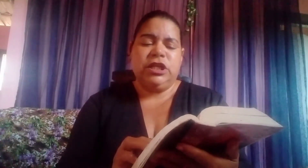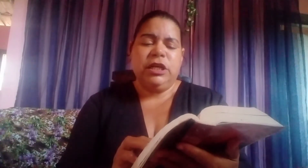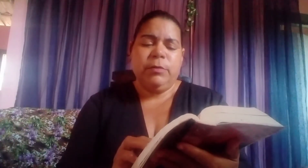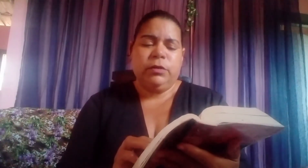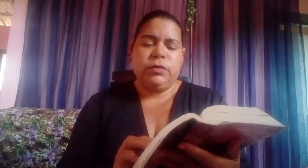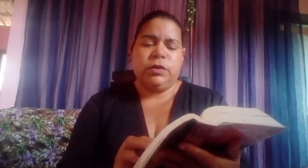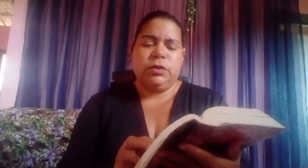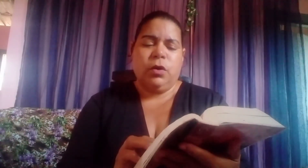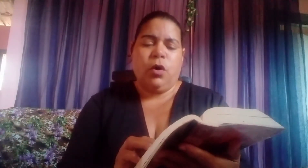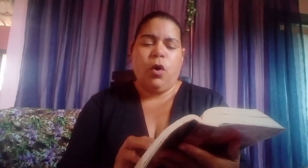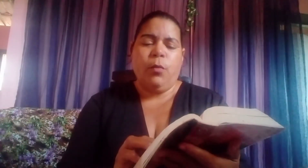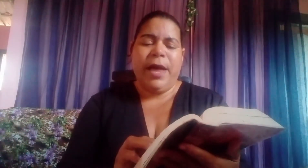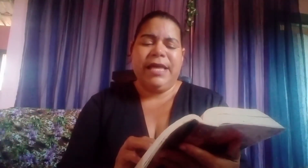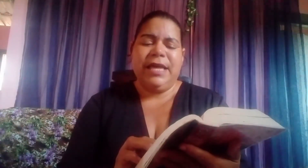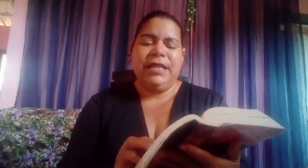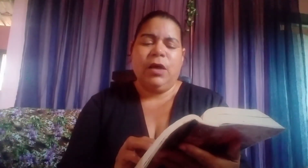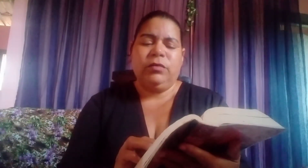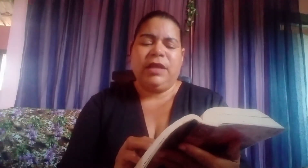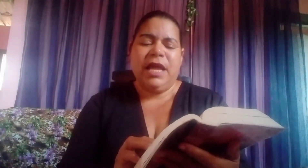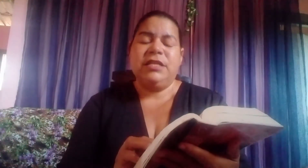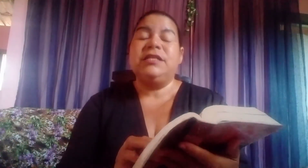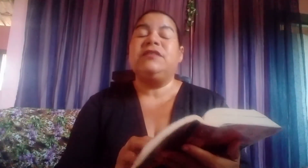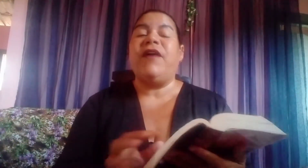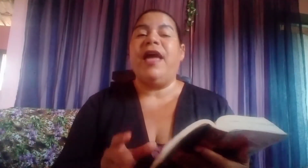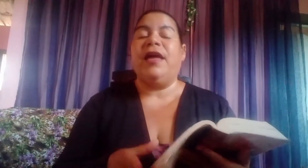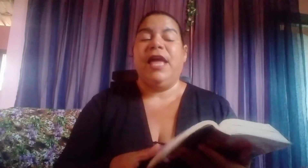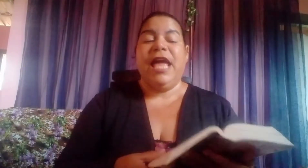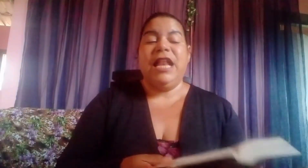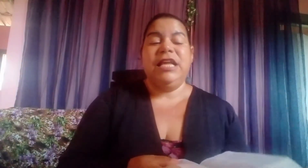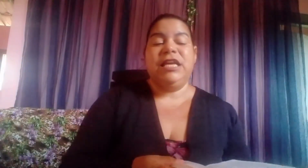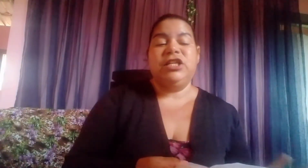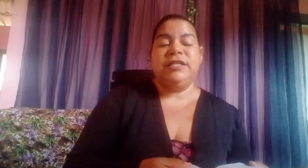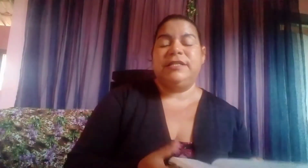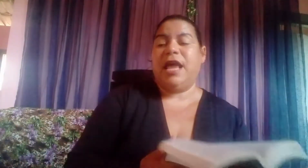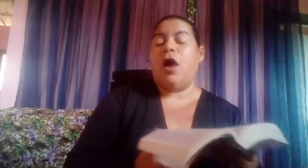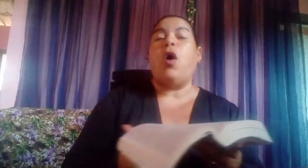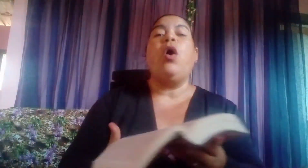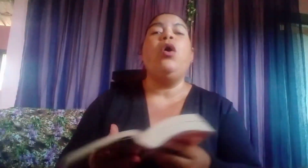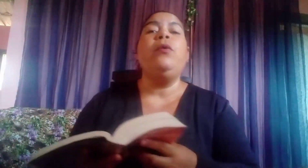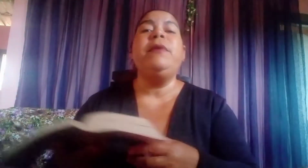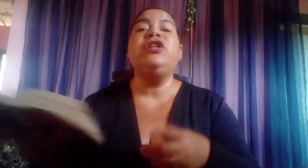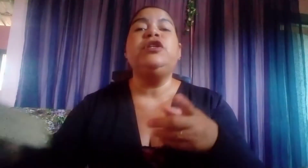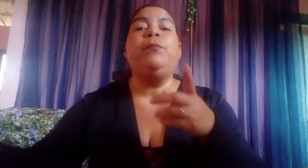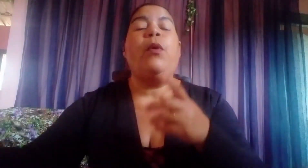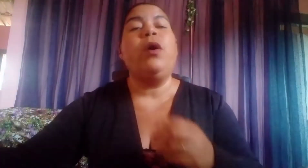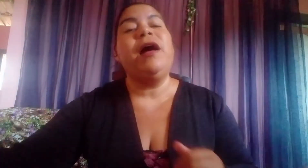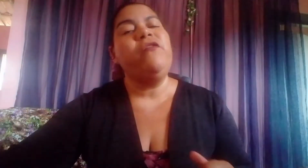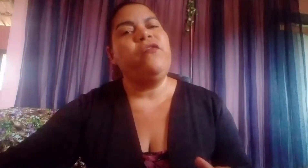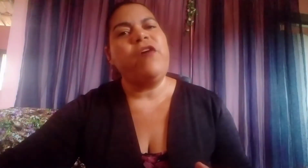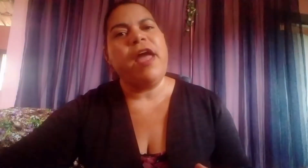tímidos, como é que não tem desfé? Ele quis dizer, homens de pouca fé.